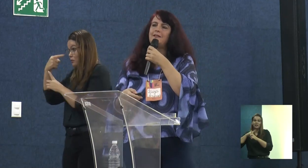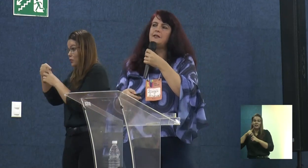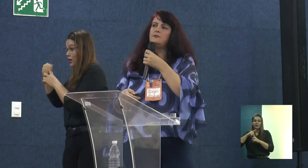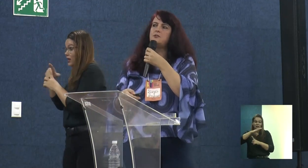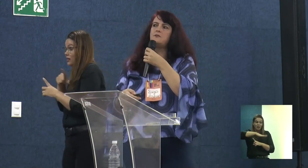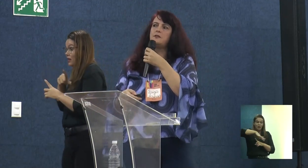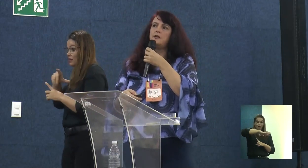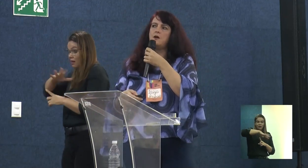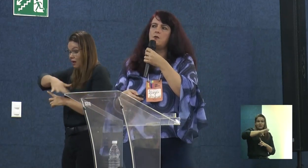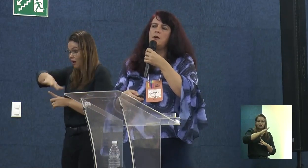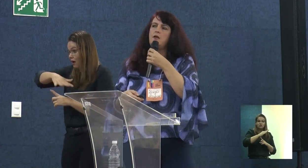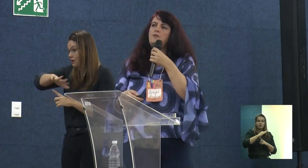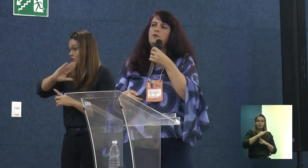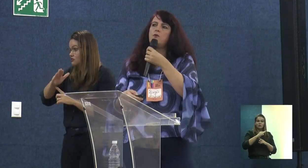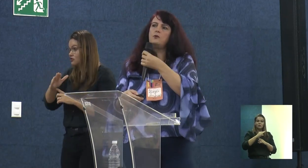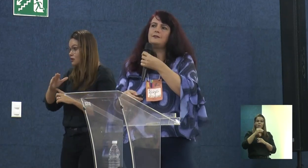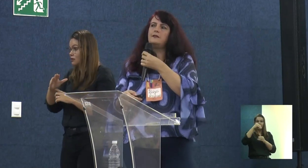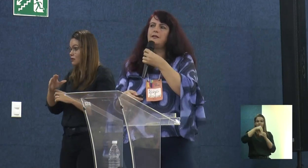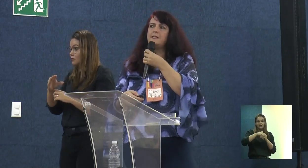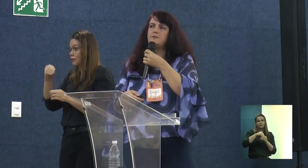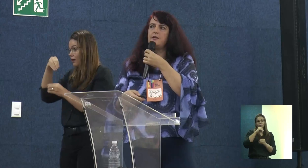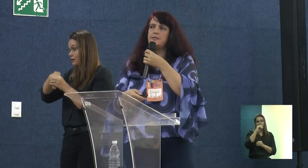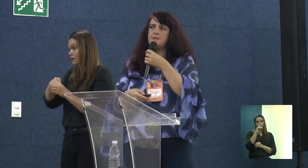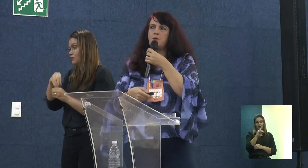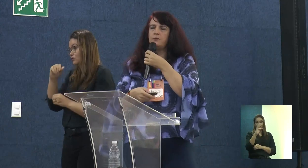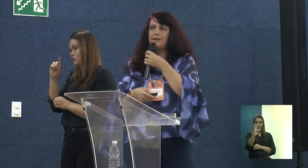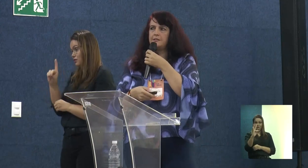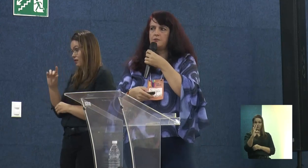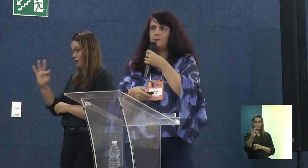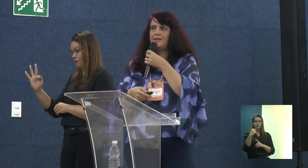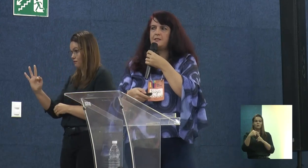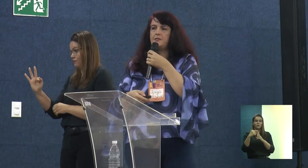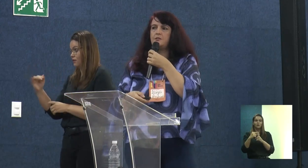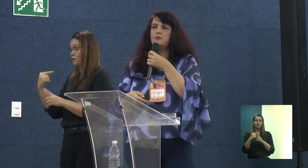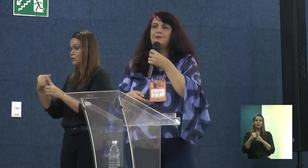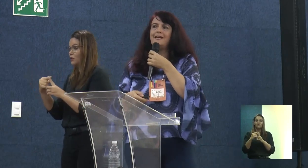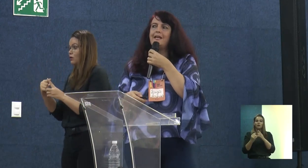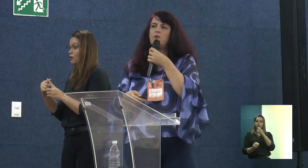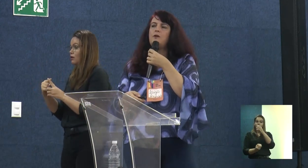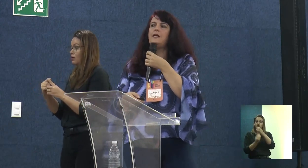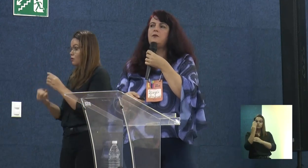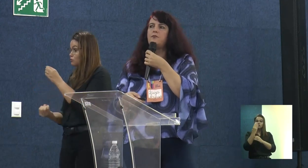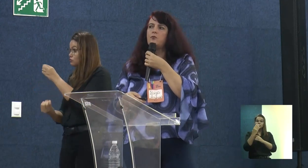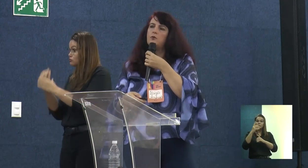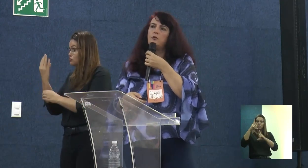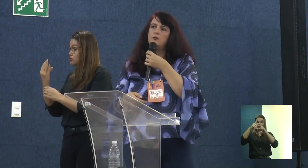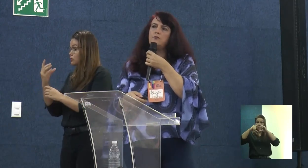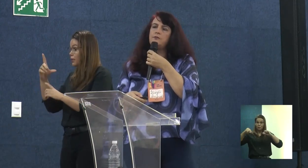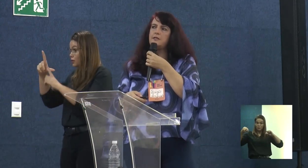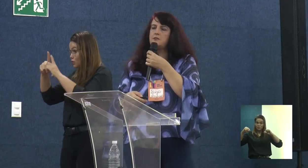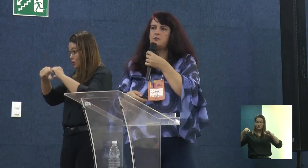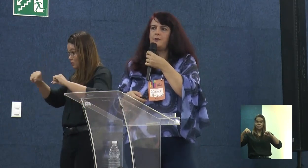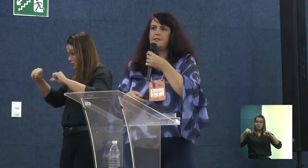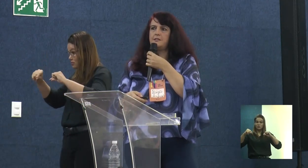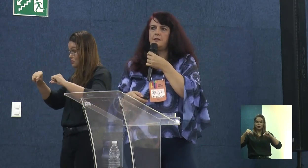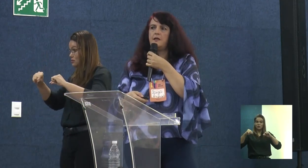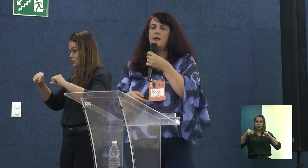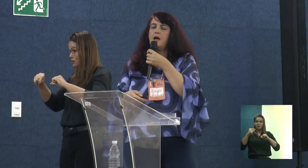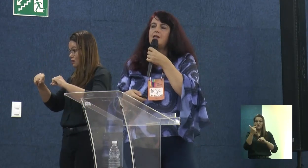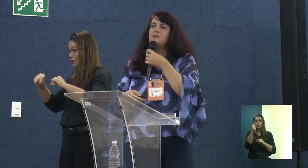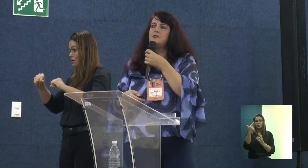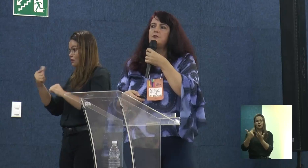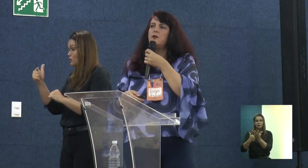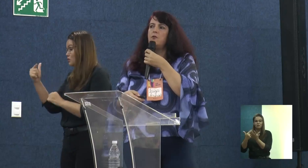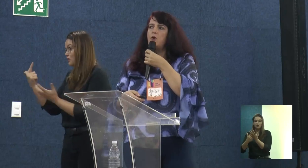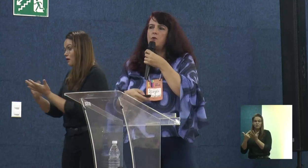que ela é hoje para dentro do Distrito Federal e foi encurtada dez vezes com a Fundação de Brasília. Isso não tem em nenhum livro da Fundação de Brasília.